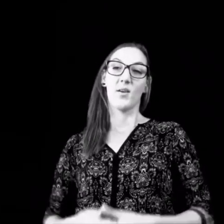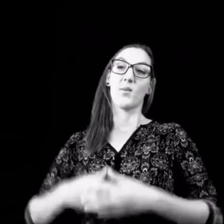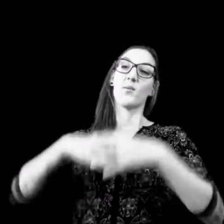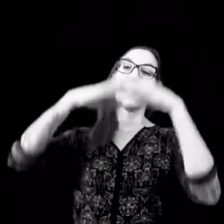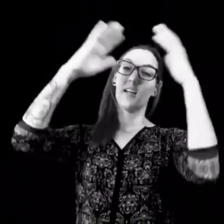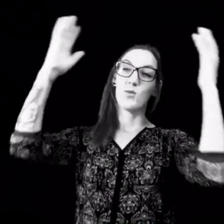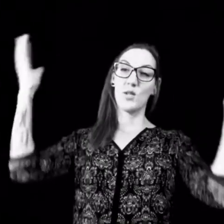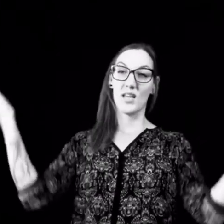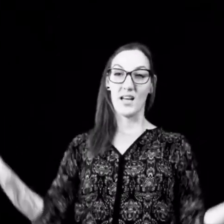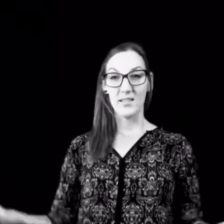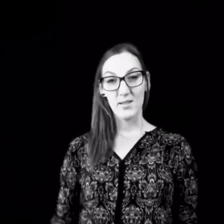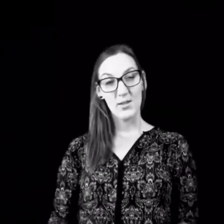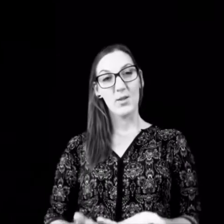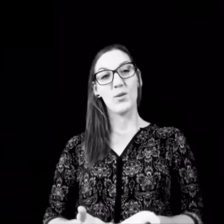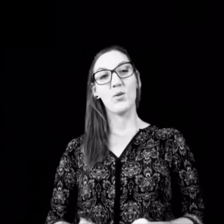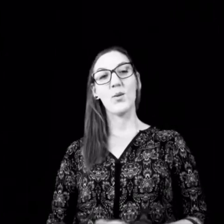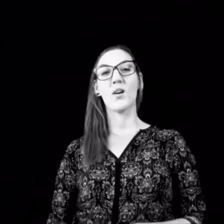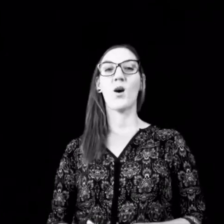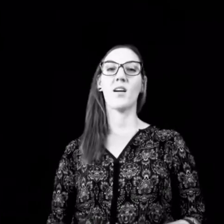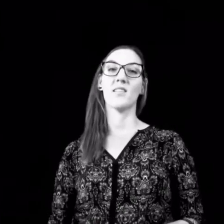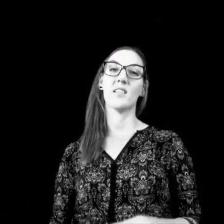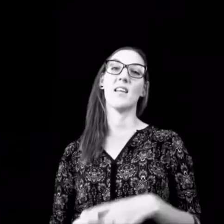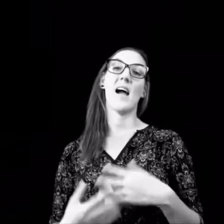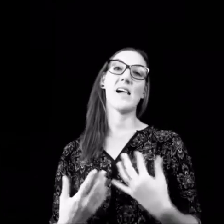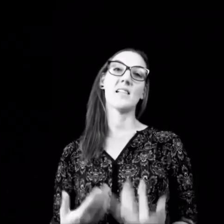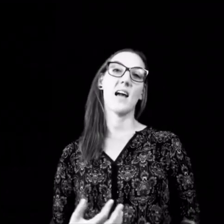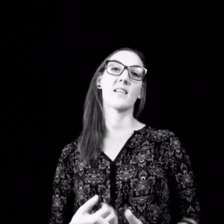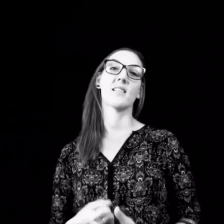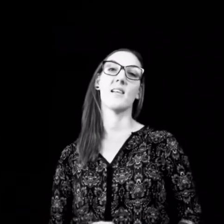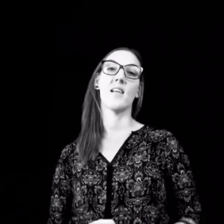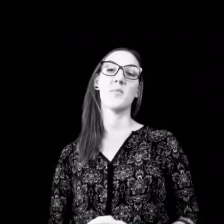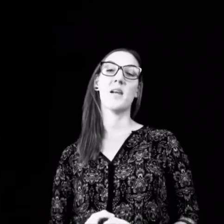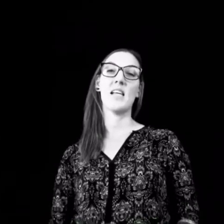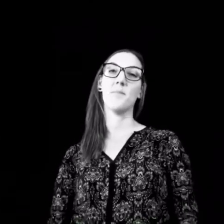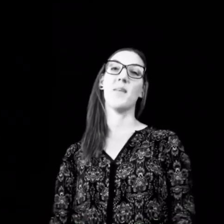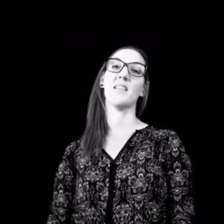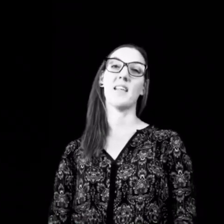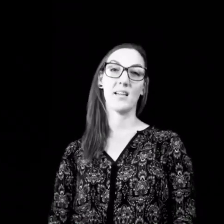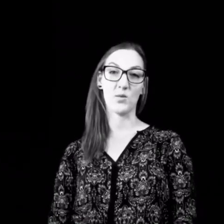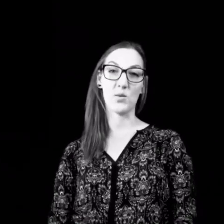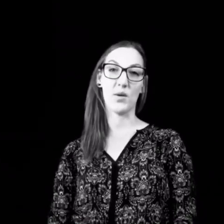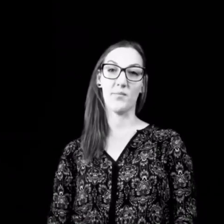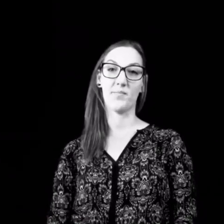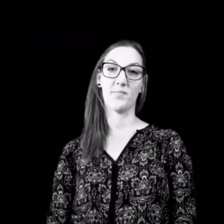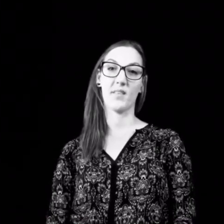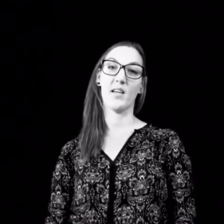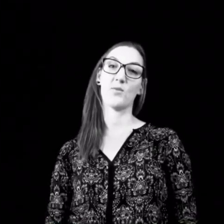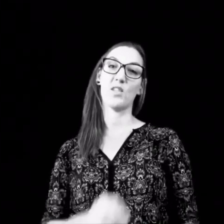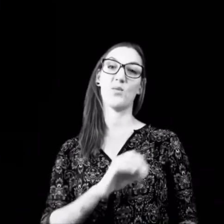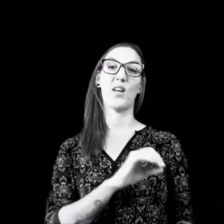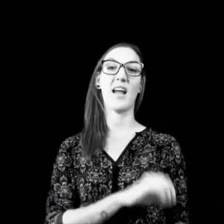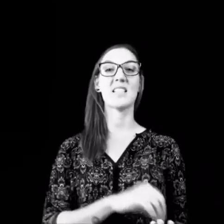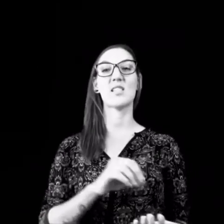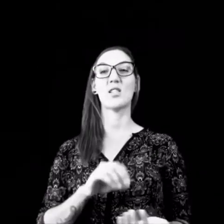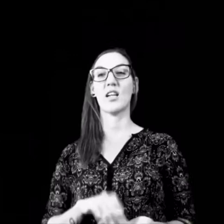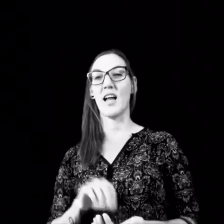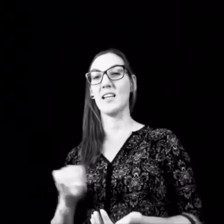Und dann natürlich ganz übergeordnet einen Alltagssinn im Leben entdecken zu können. Also nicht nur in einzelnen kleinen